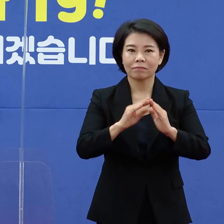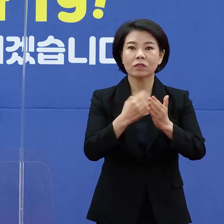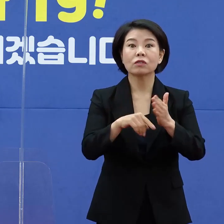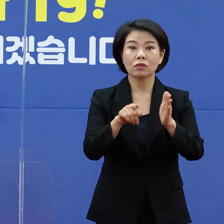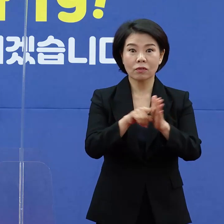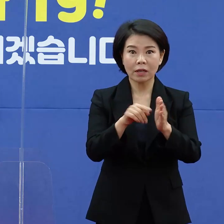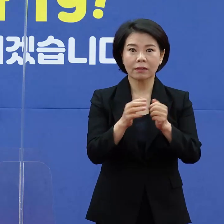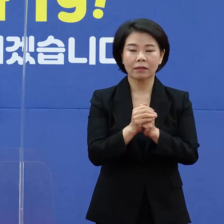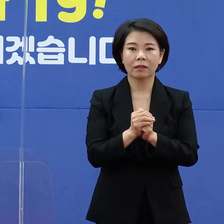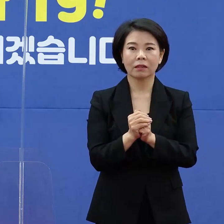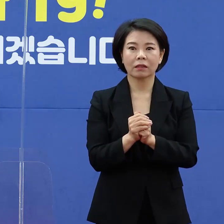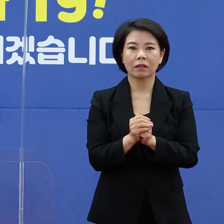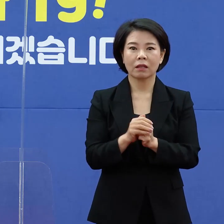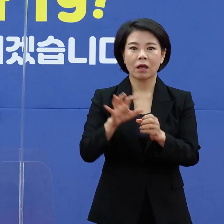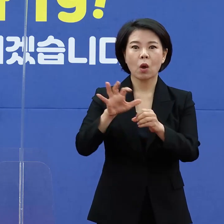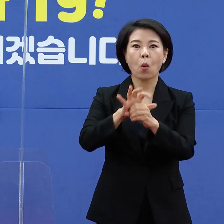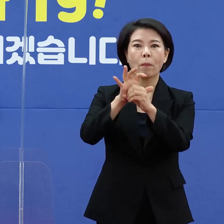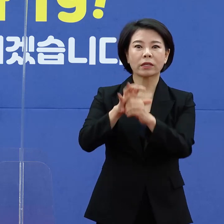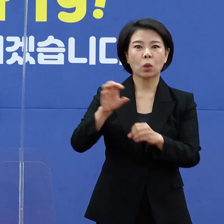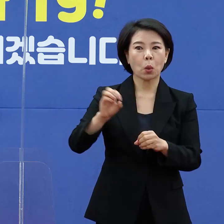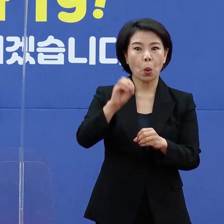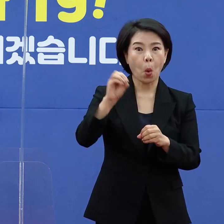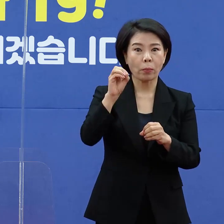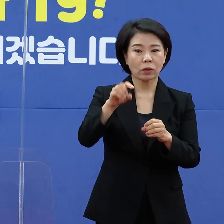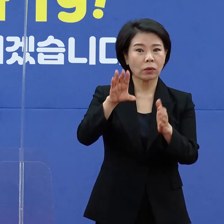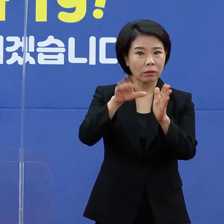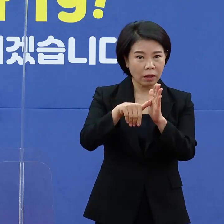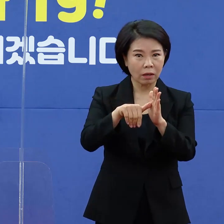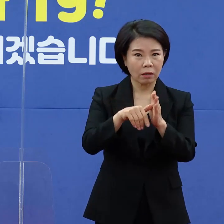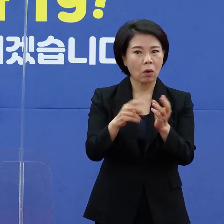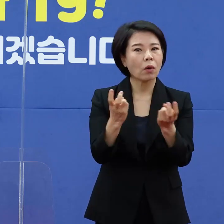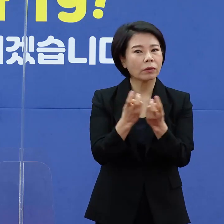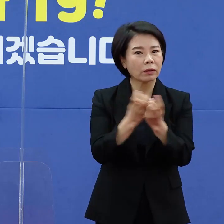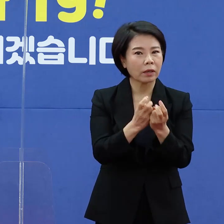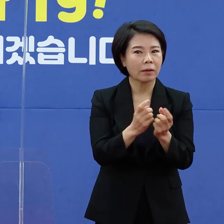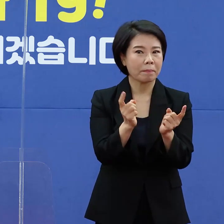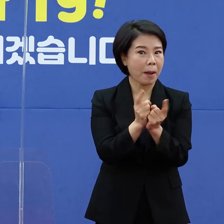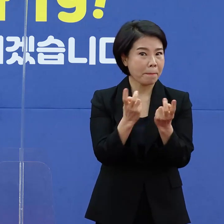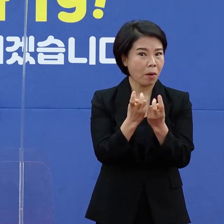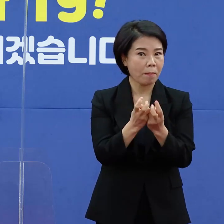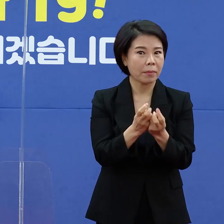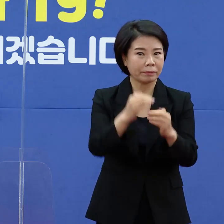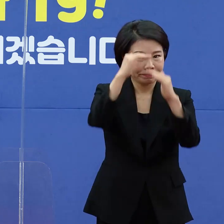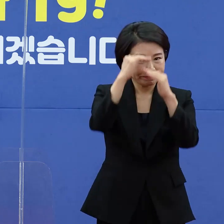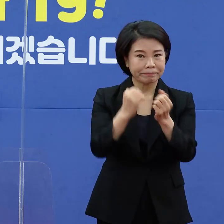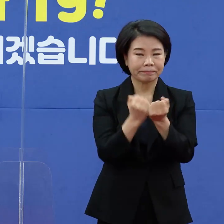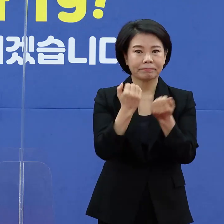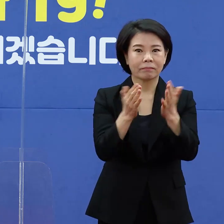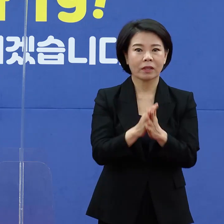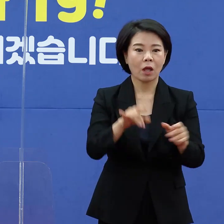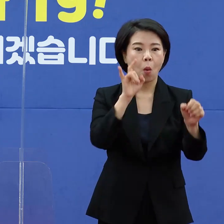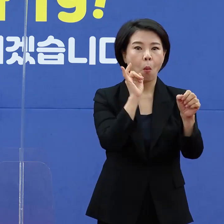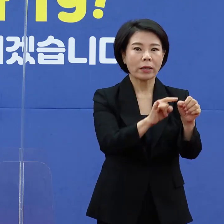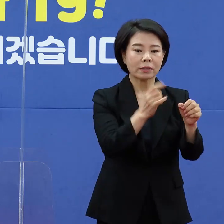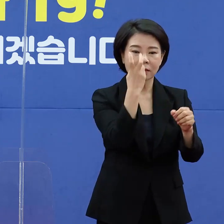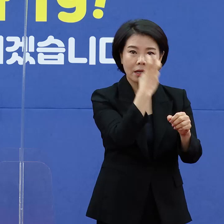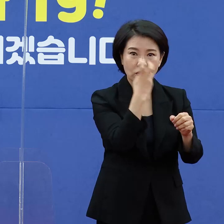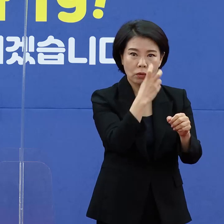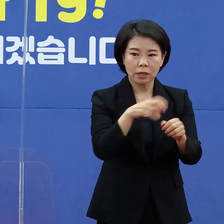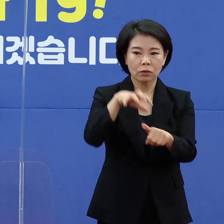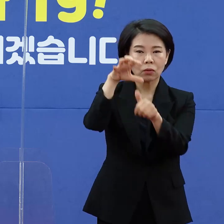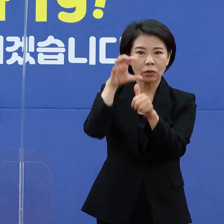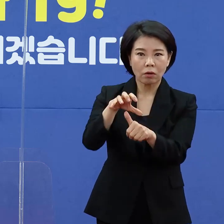통한 오미크론 시대에 대응할 계획입니다. 주요 내용을 먼저 말씀드리면 확진자 조사와